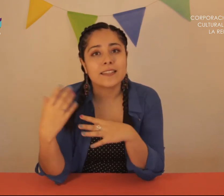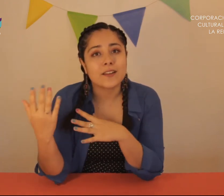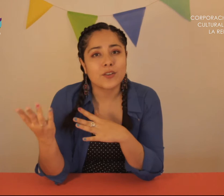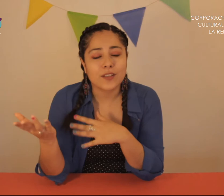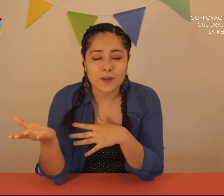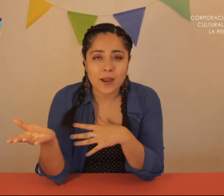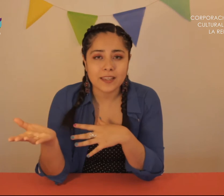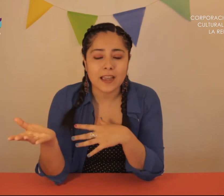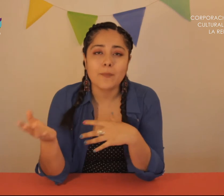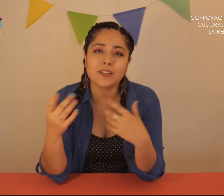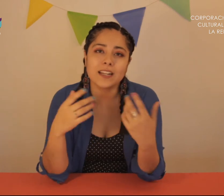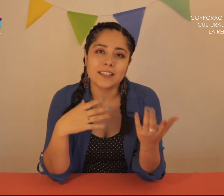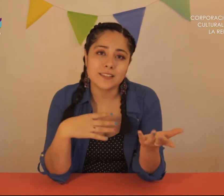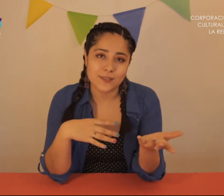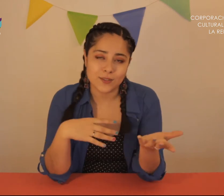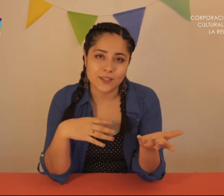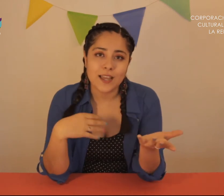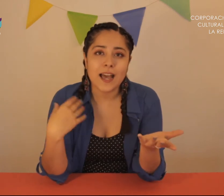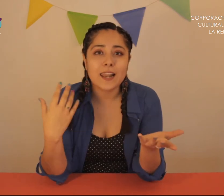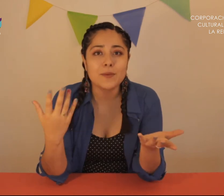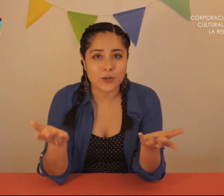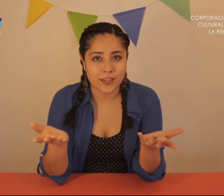desarrollo del lenguaje, aportan a la atención, a la memoria.